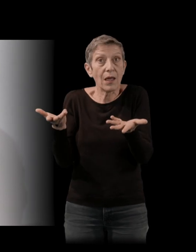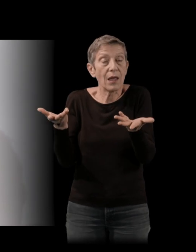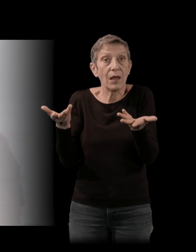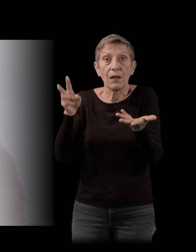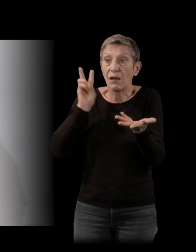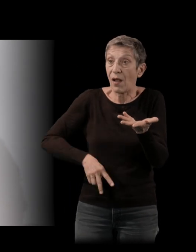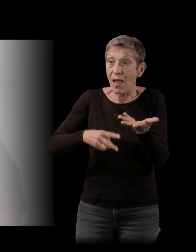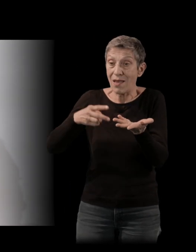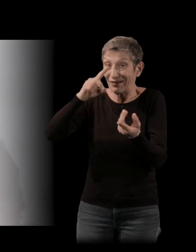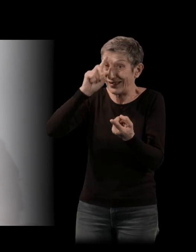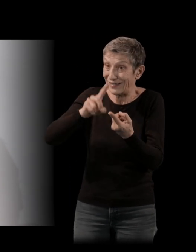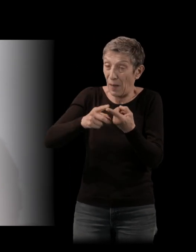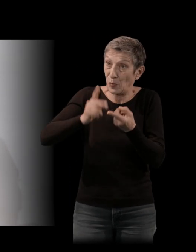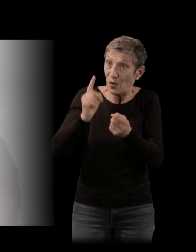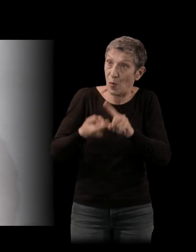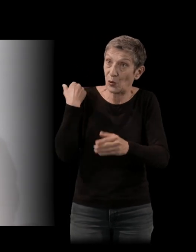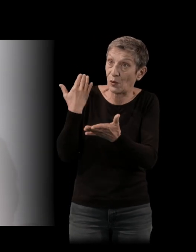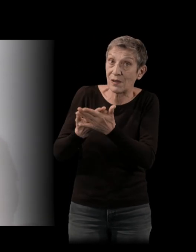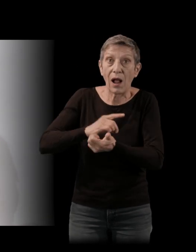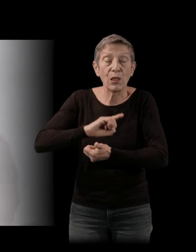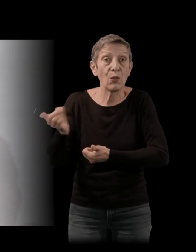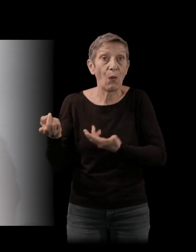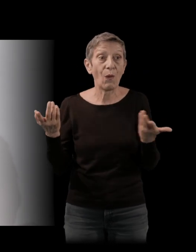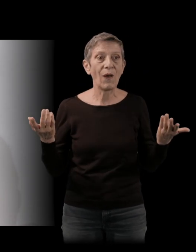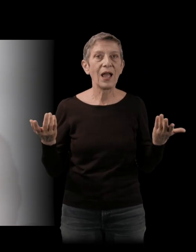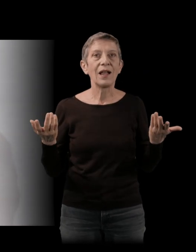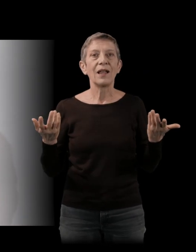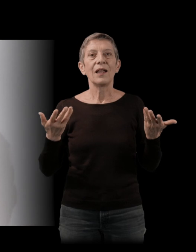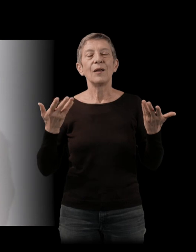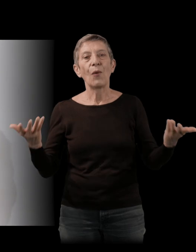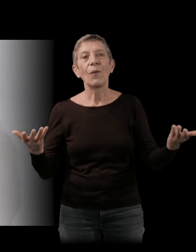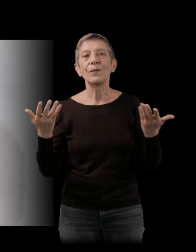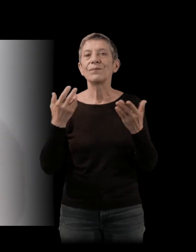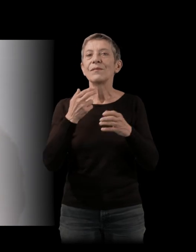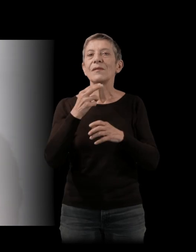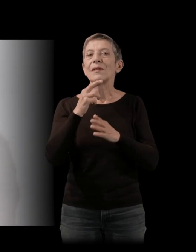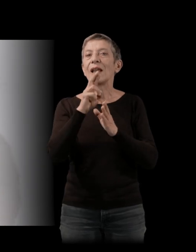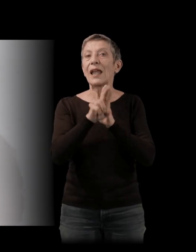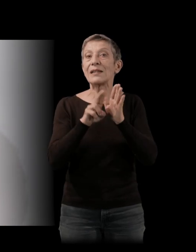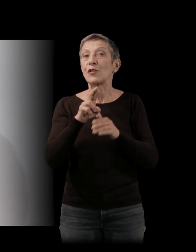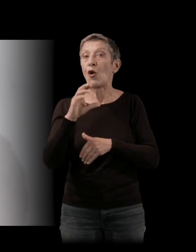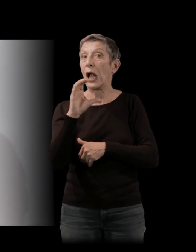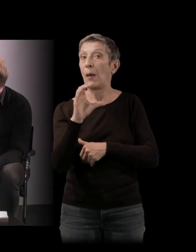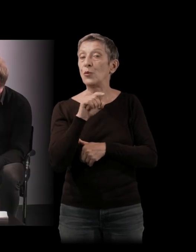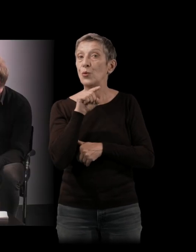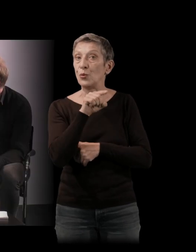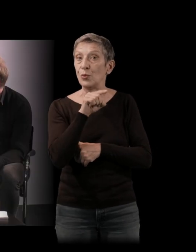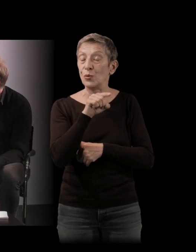films-là. Et d'un certain côté, Marcel Camus est effectivement totalement déconnecté de ça en allant